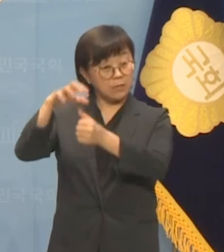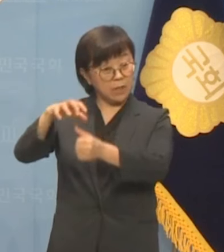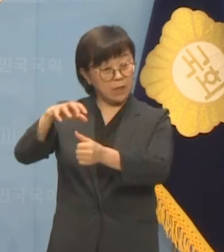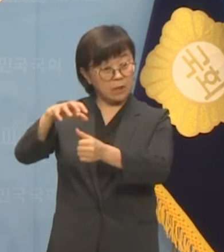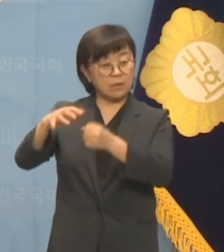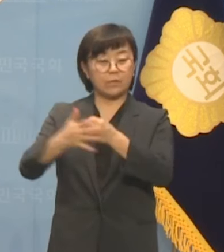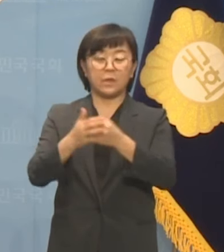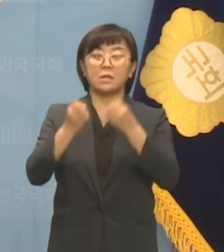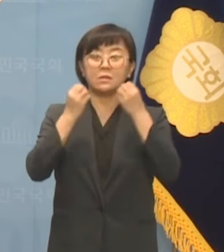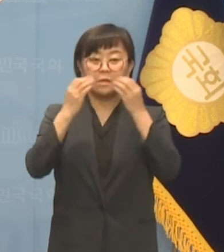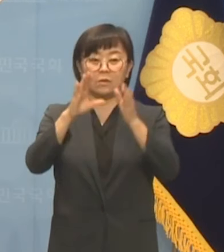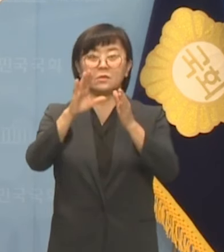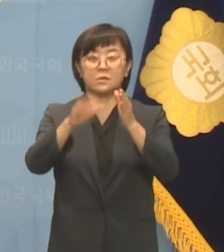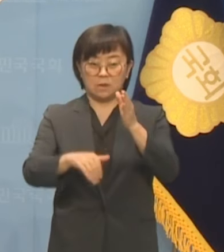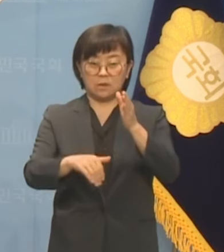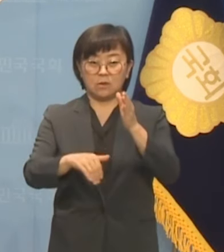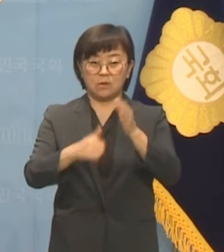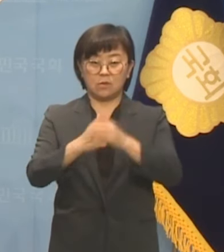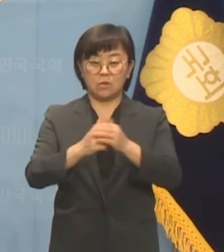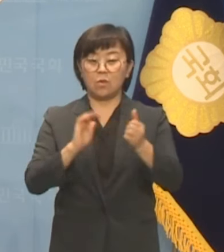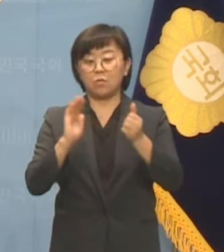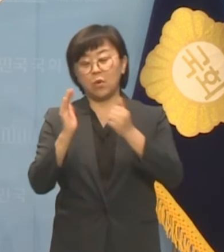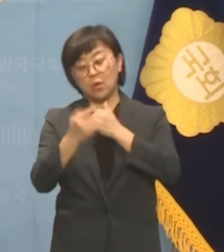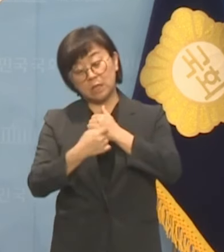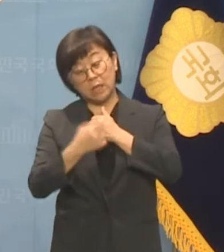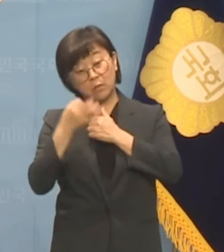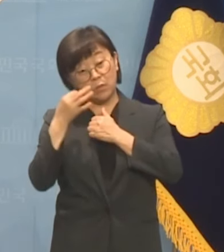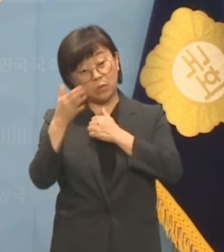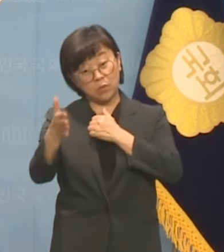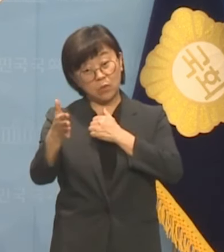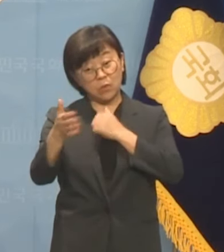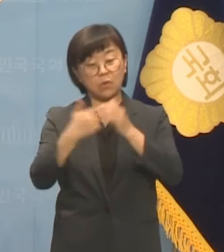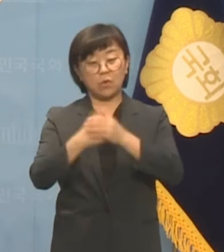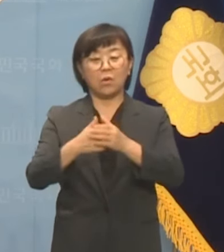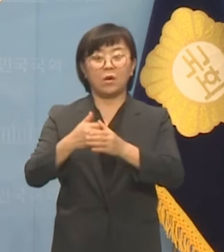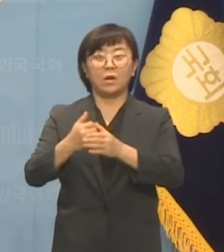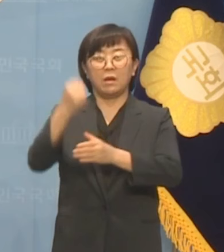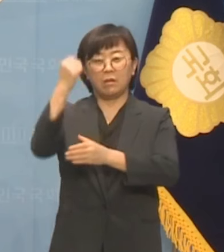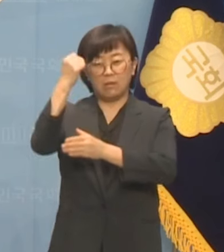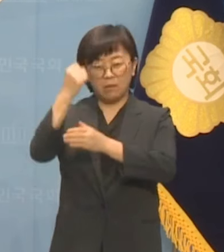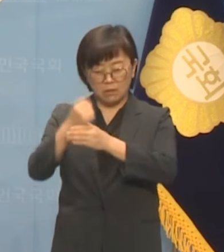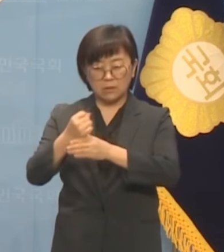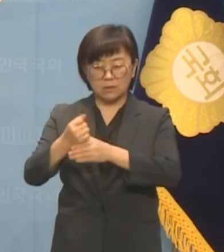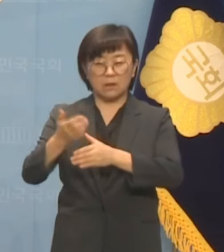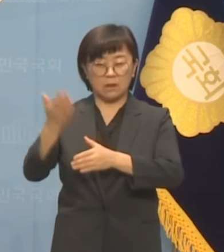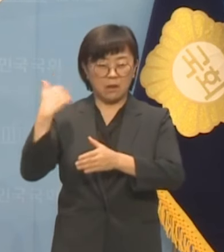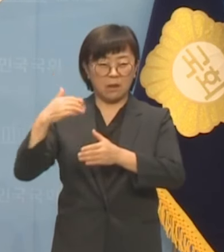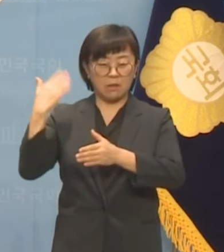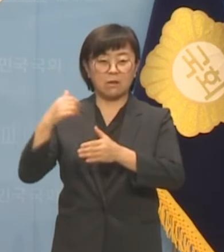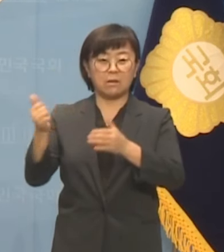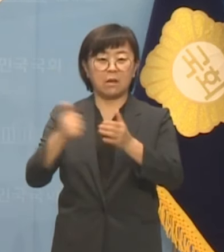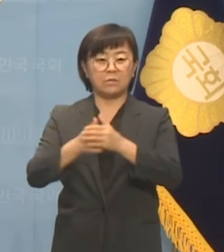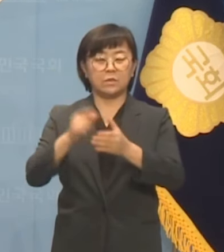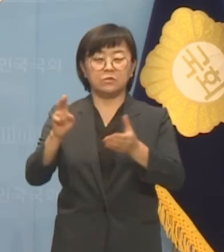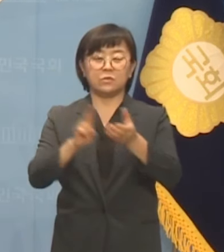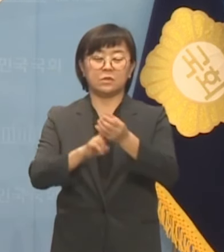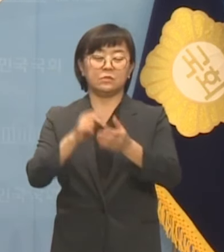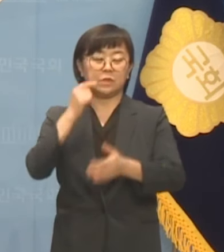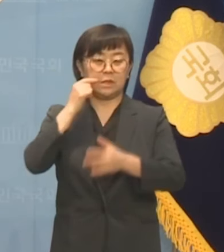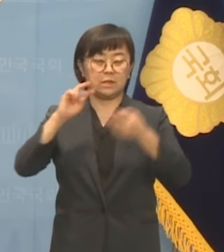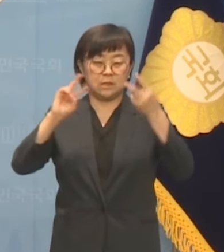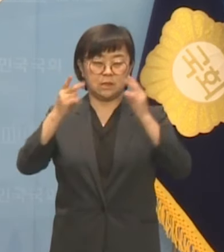새로운 세대로 포장한다고 해서 올드보이임을 숨길 수 있다고 착각하지